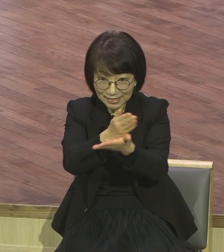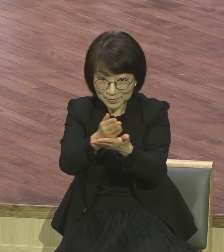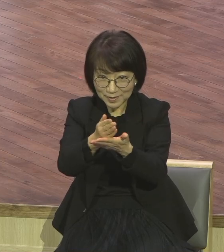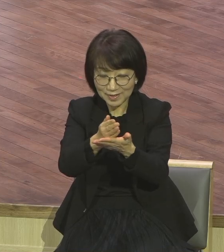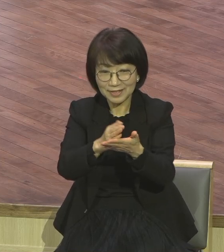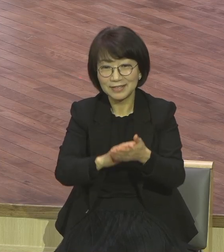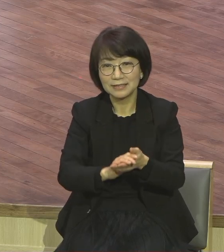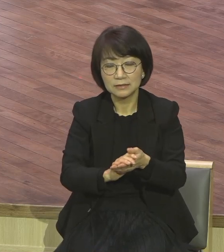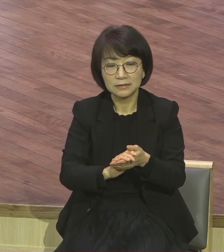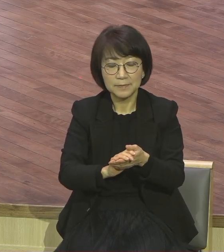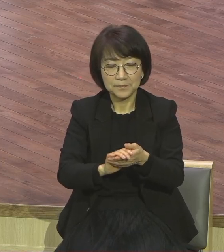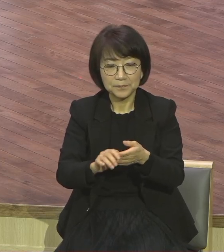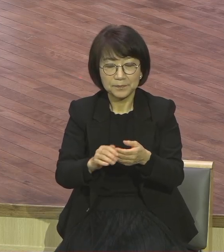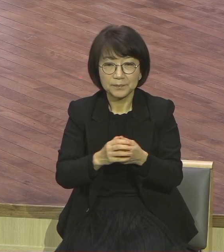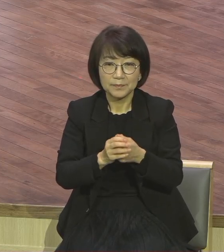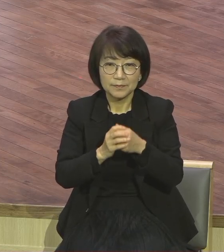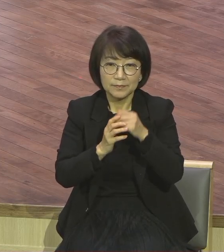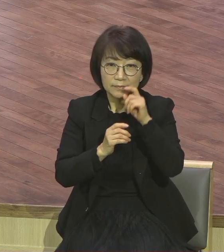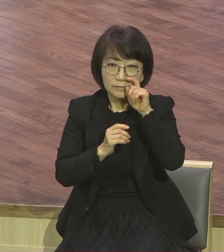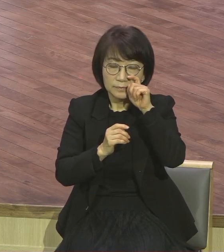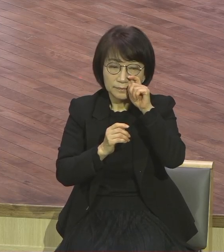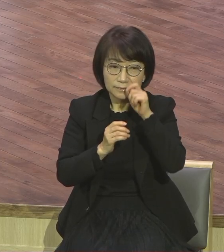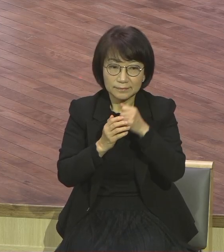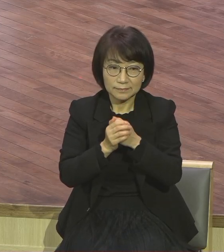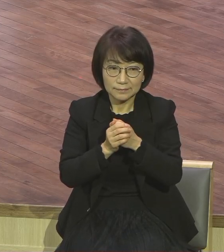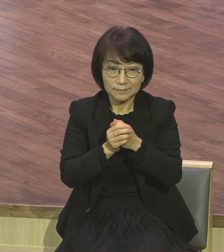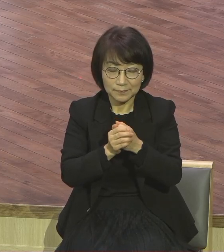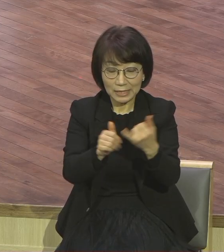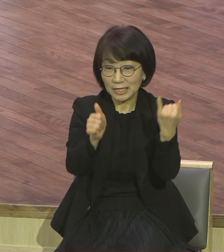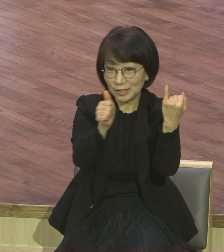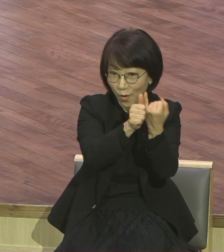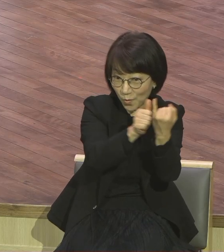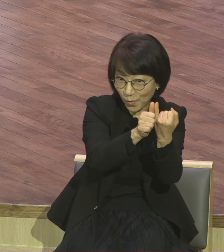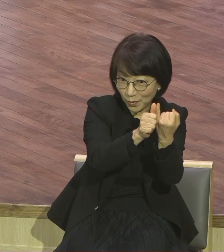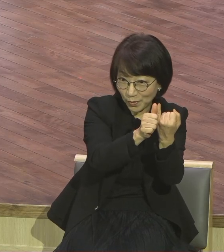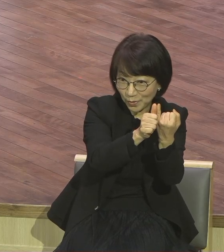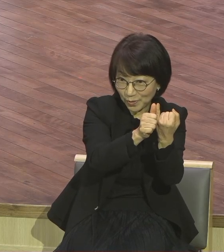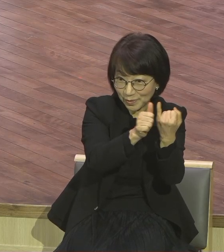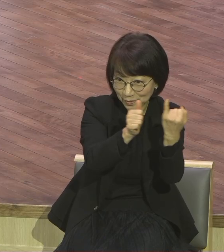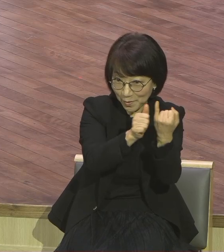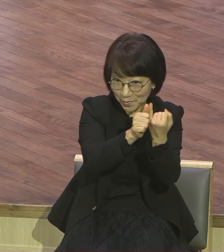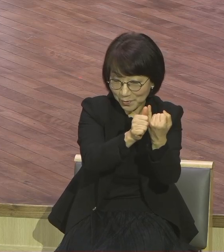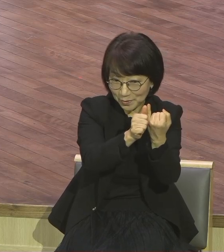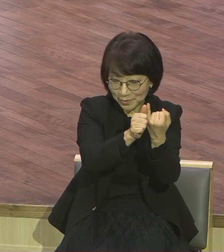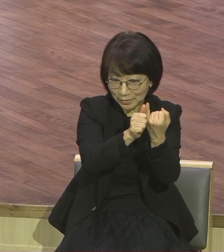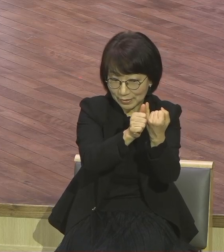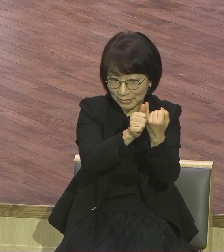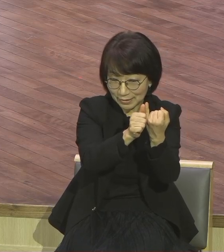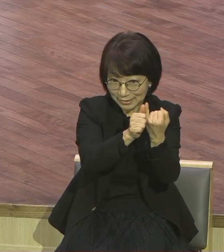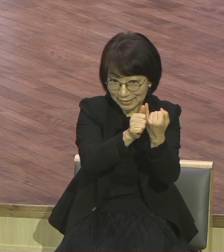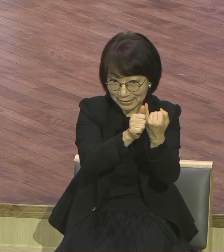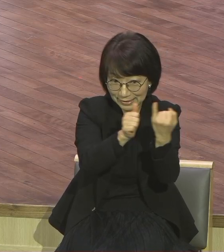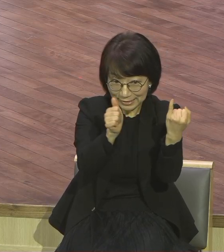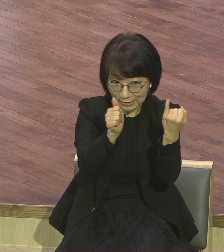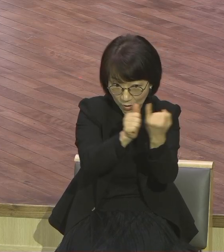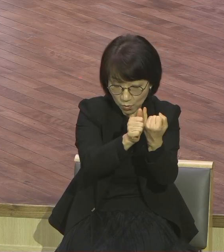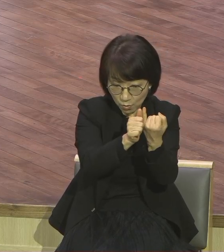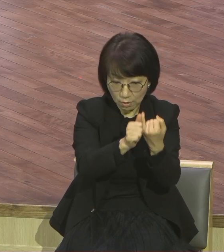취학전 단계에서 이제 결혼, 태아부 결혼, 태아부 결혼, 태아부는 결혼하자마자 거기 와야 돼. 애